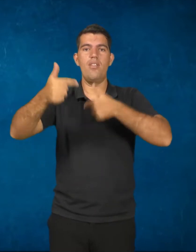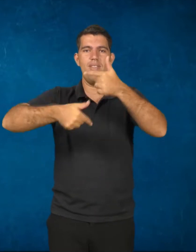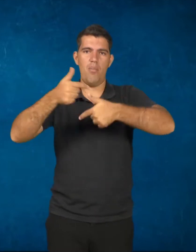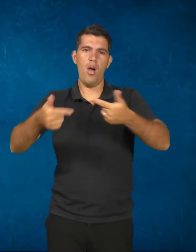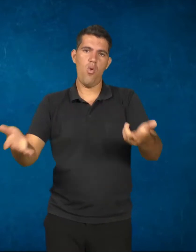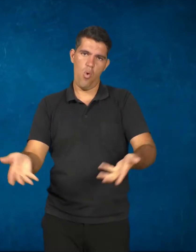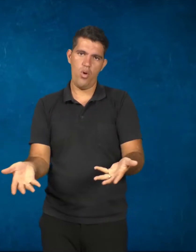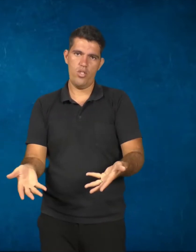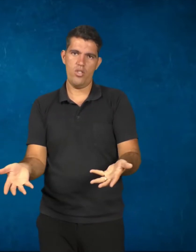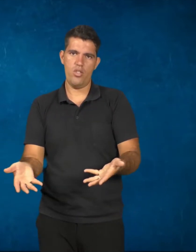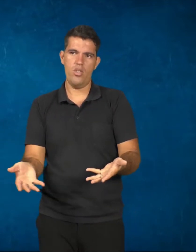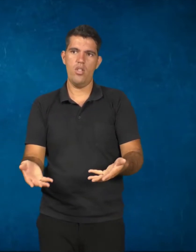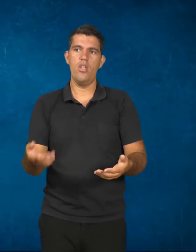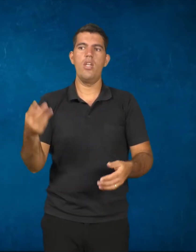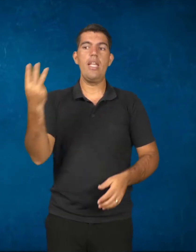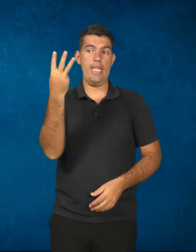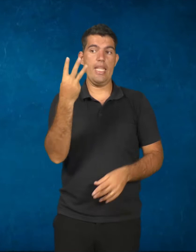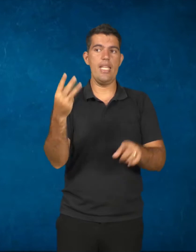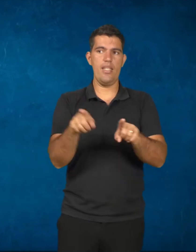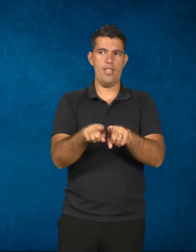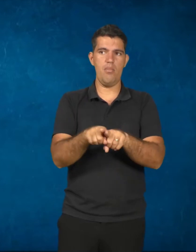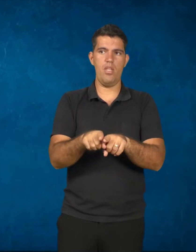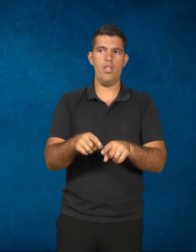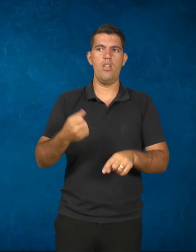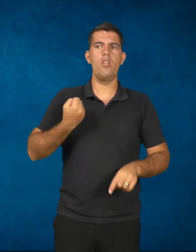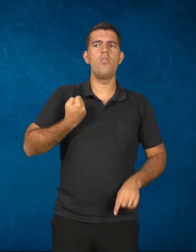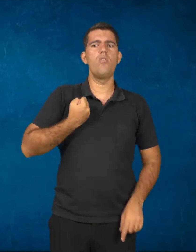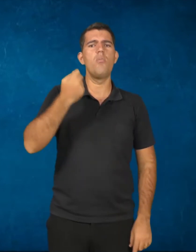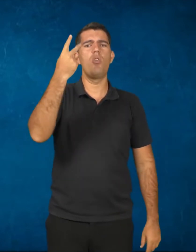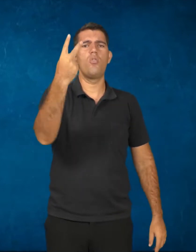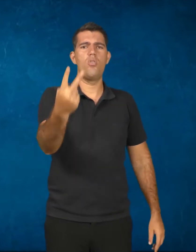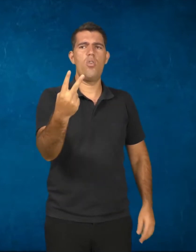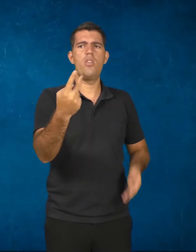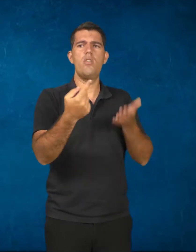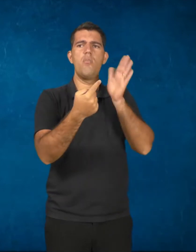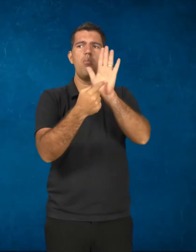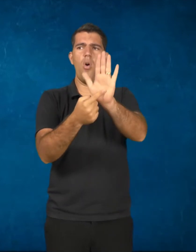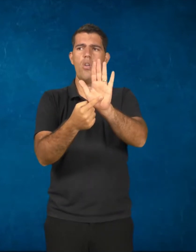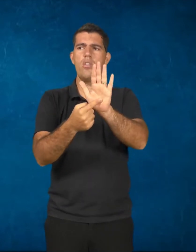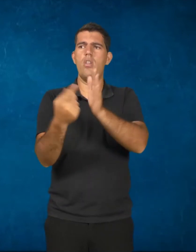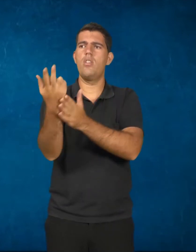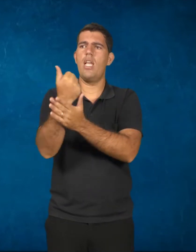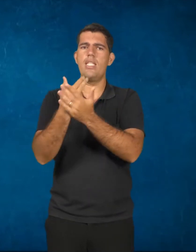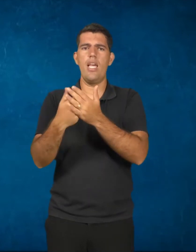atuais. Tanto a 2 quanto a 3. Na figura 2, nós temos aí um trabalhador da cana,